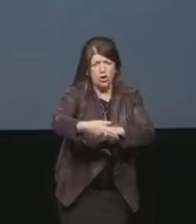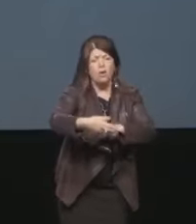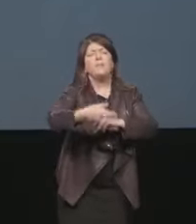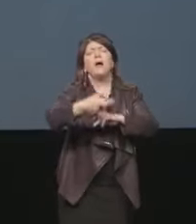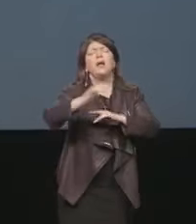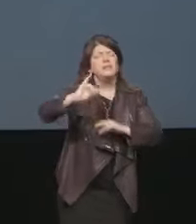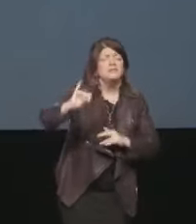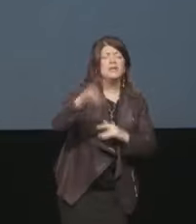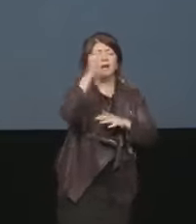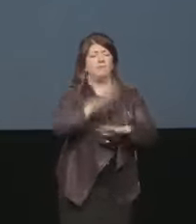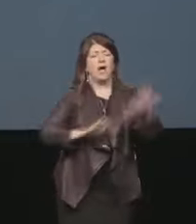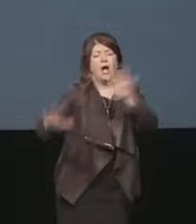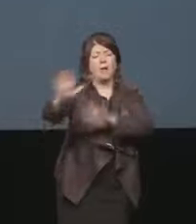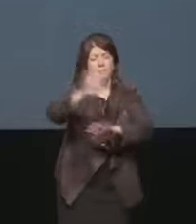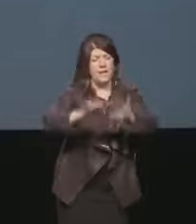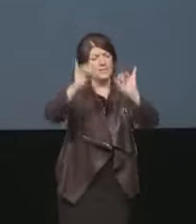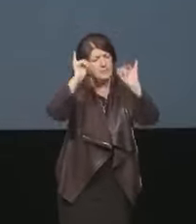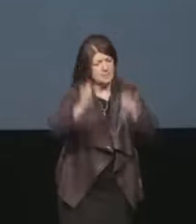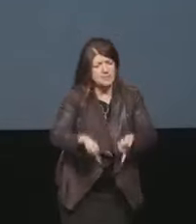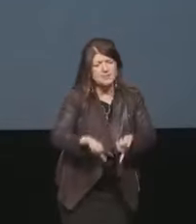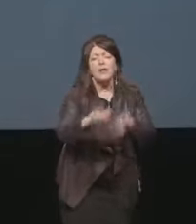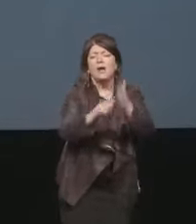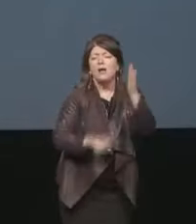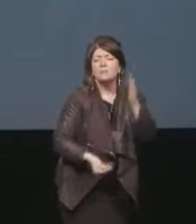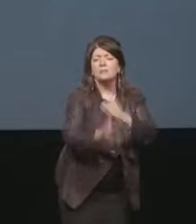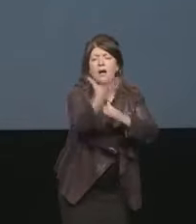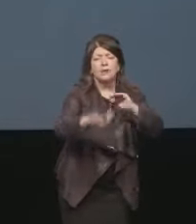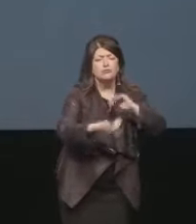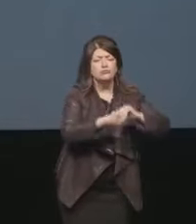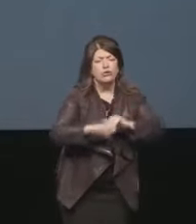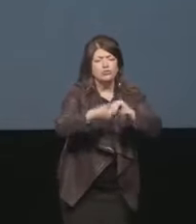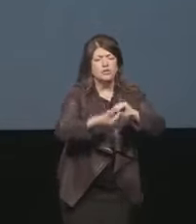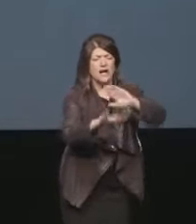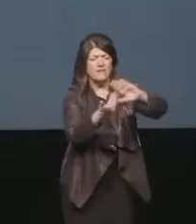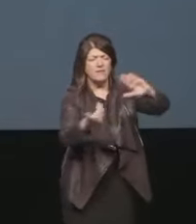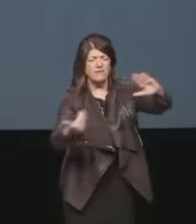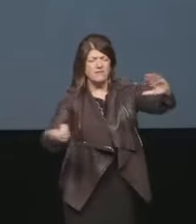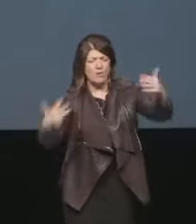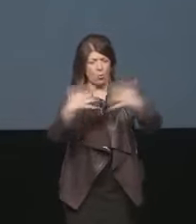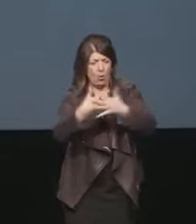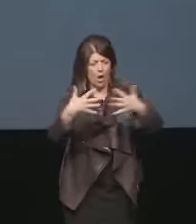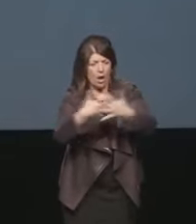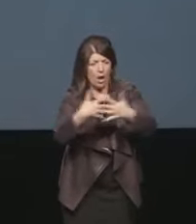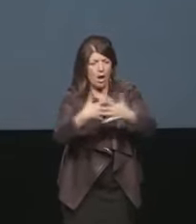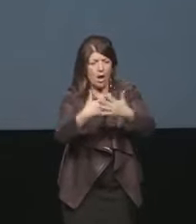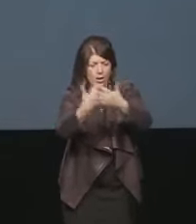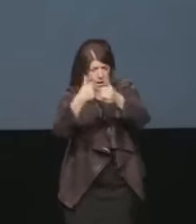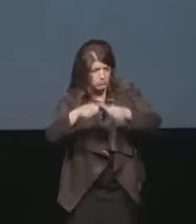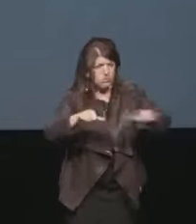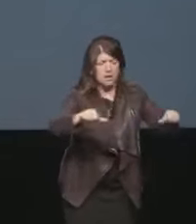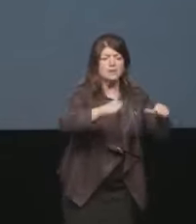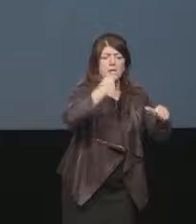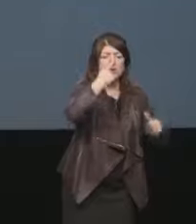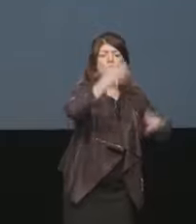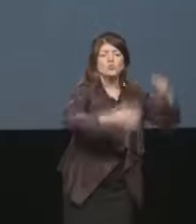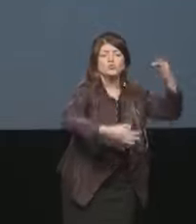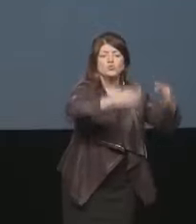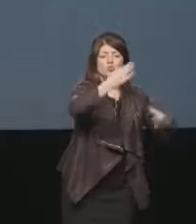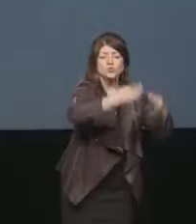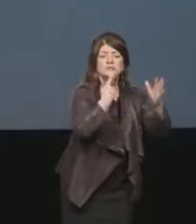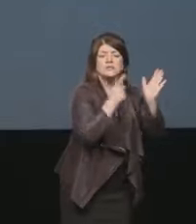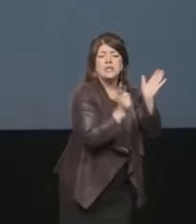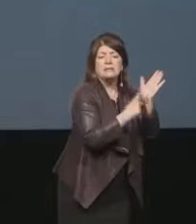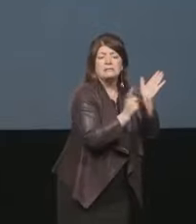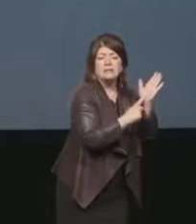l'ambiente ma anche a creare società senza guerre basate sulla giustizia e sul diritto al lavoro e alle pari